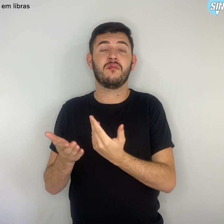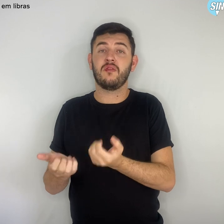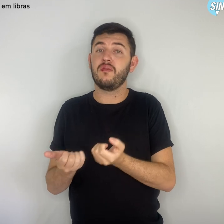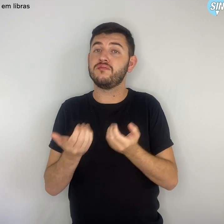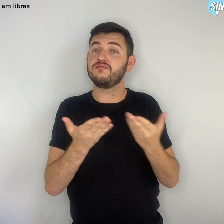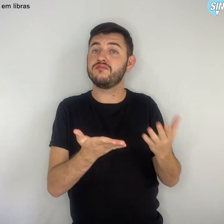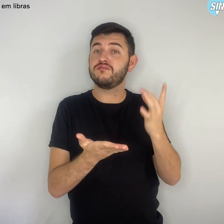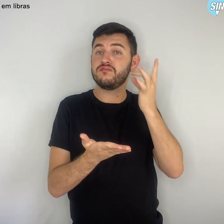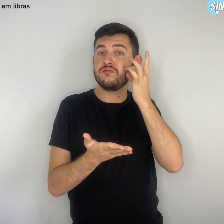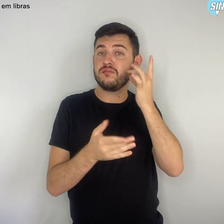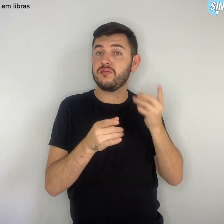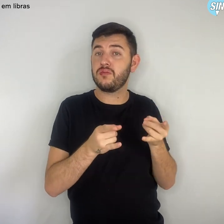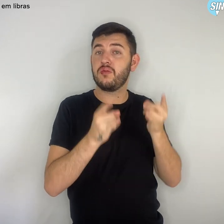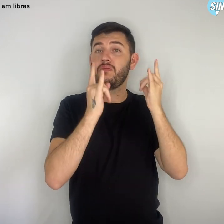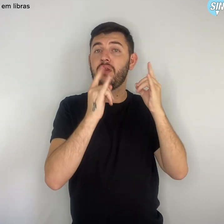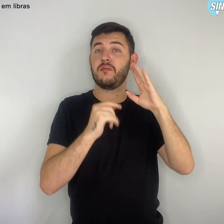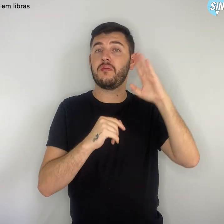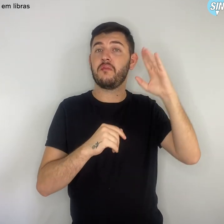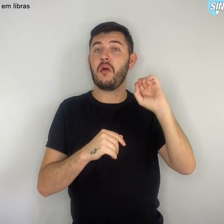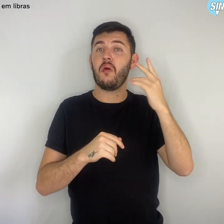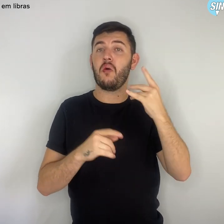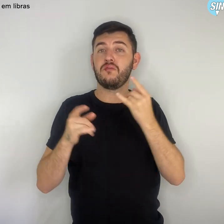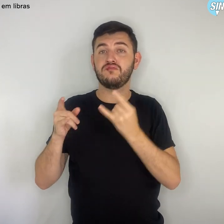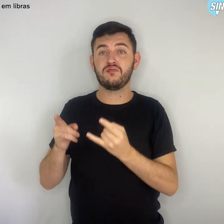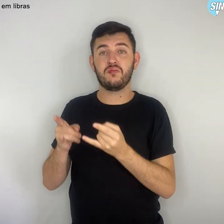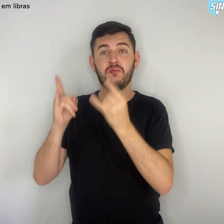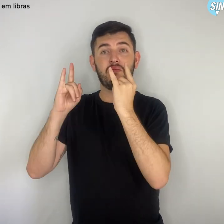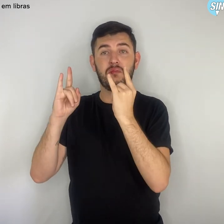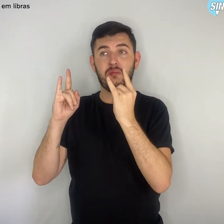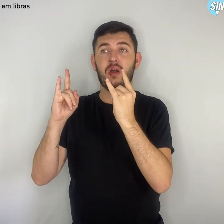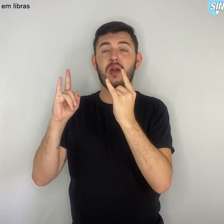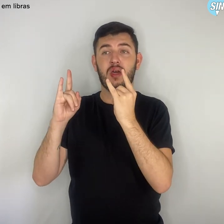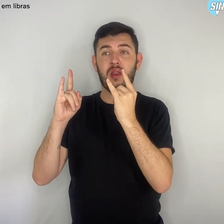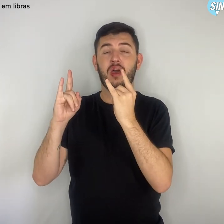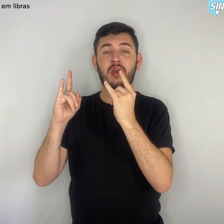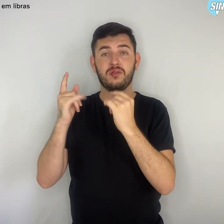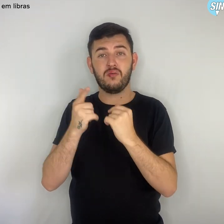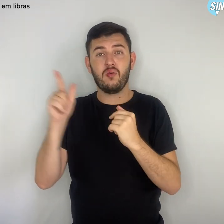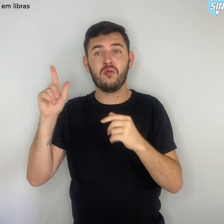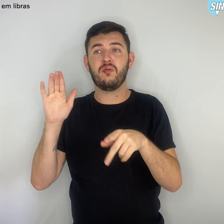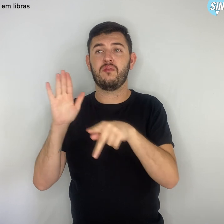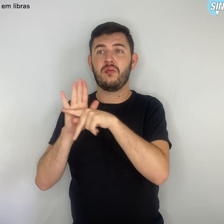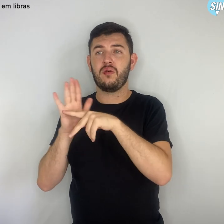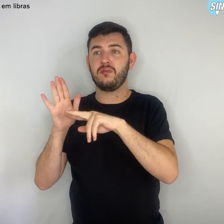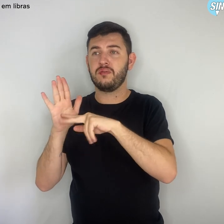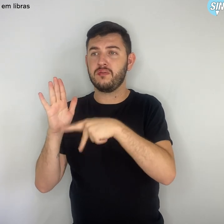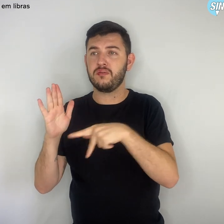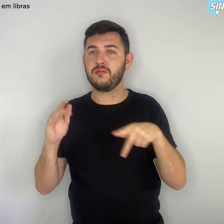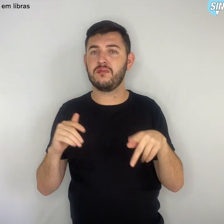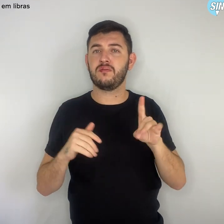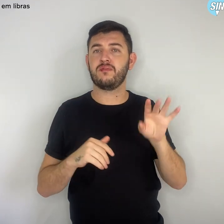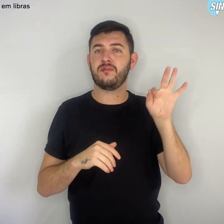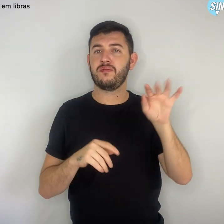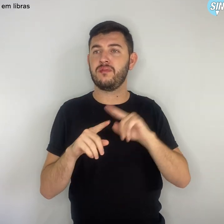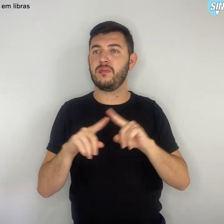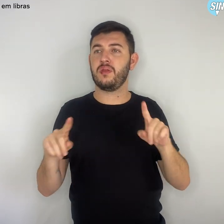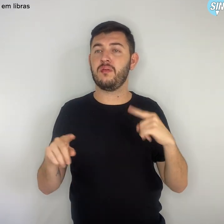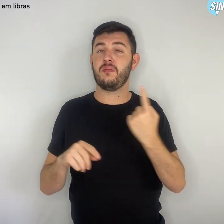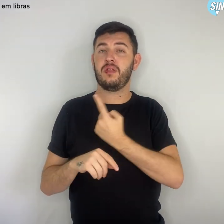na sede ou subsedes do SimproDF. Adotamos a entrega online na época da